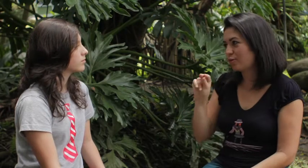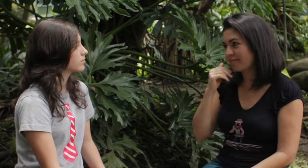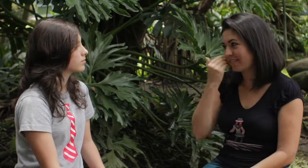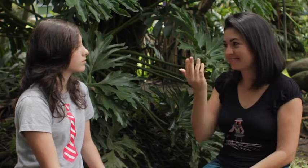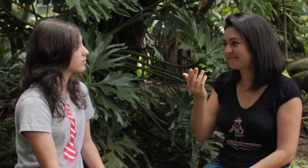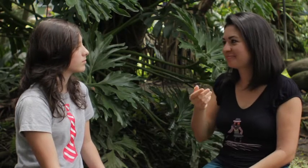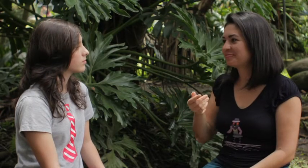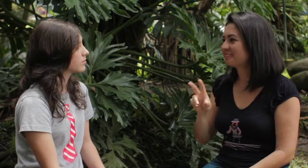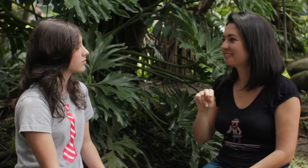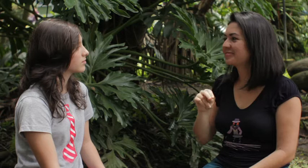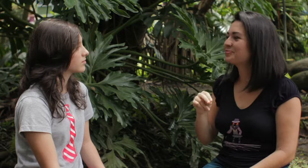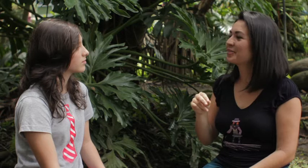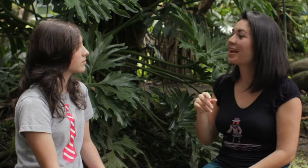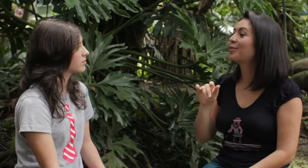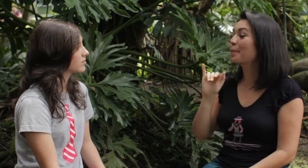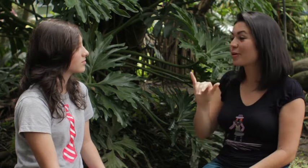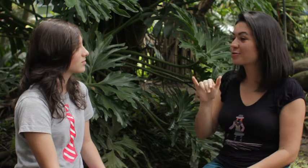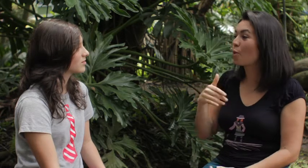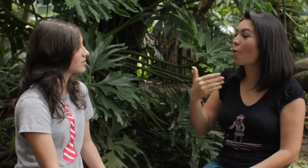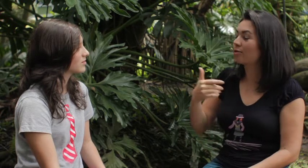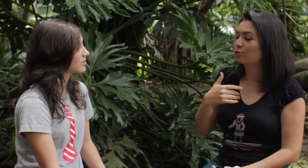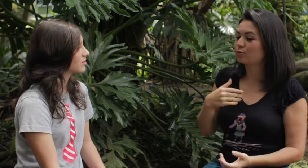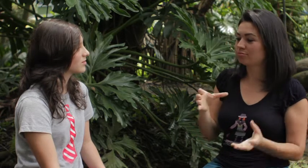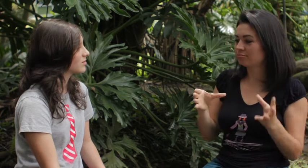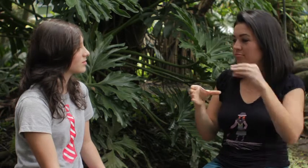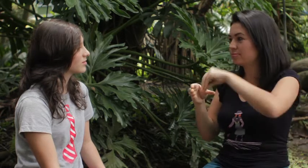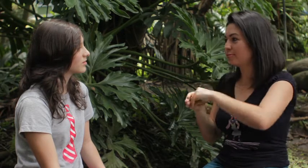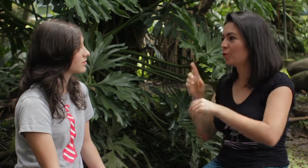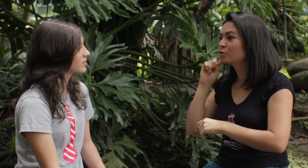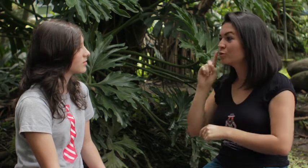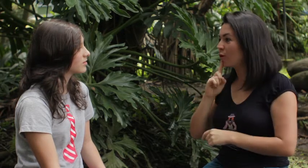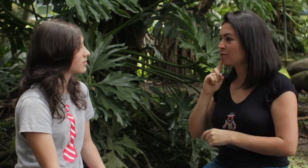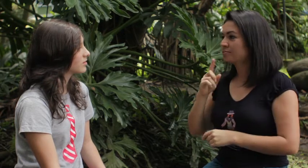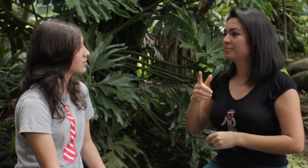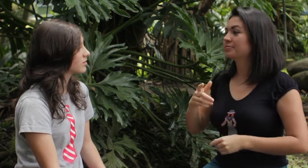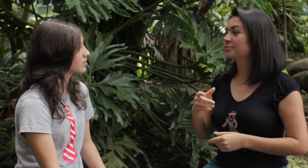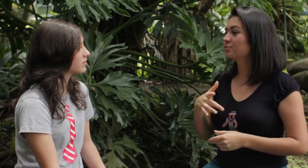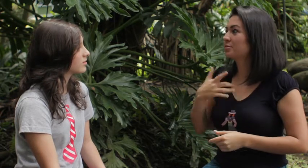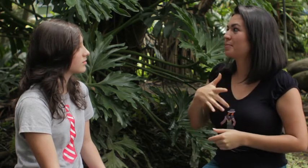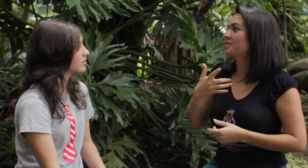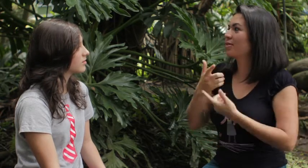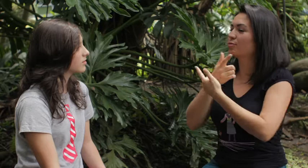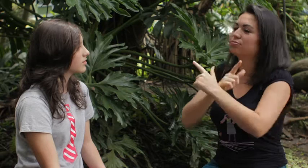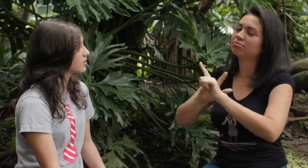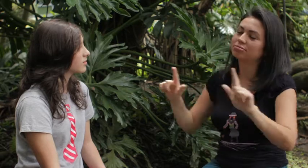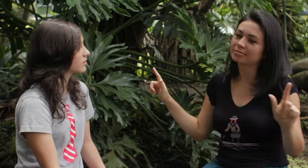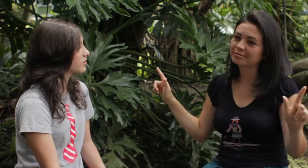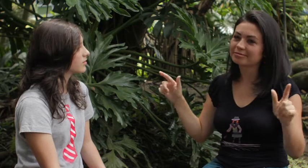Ahora No siento pena Ni timidez Cuando yo estoy Con personas sordas Yo me siento